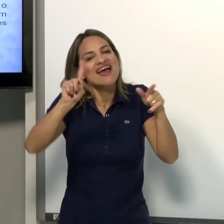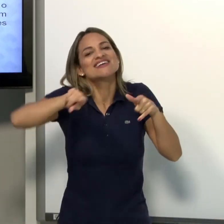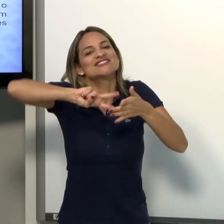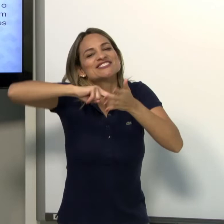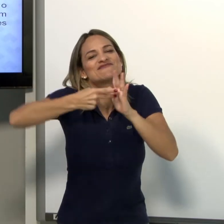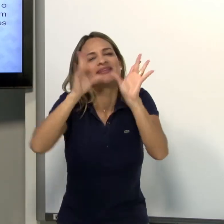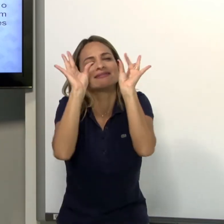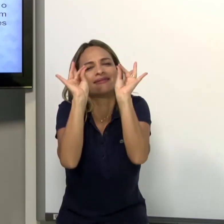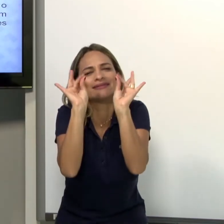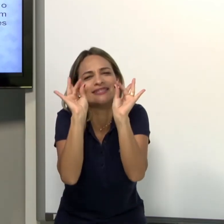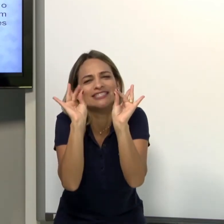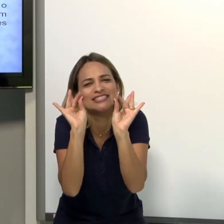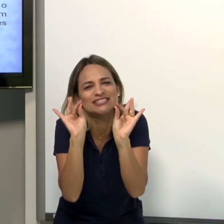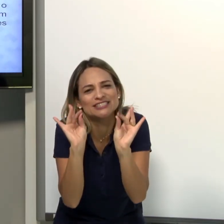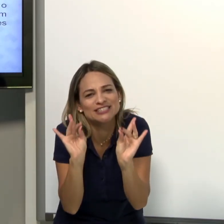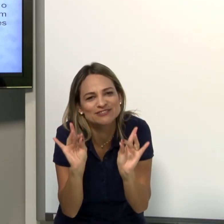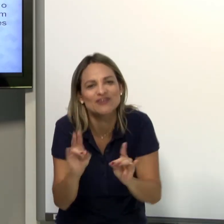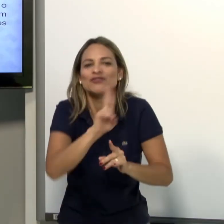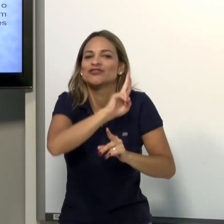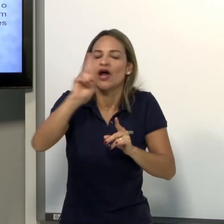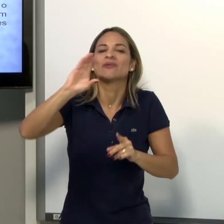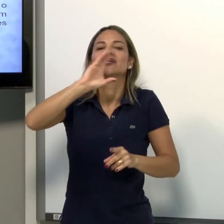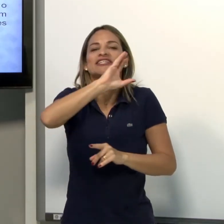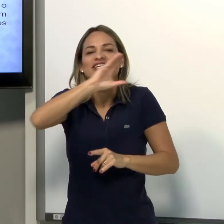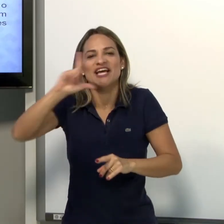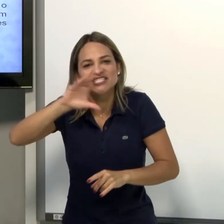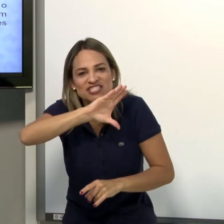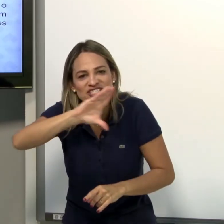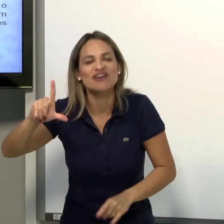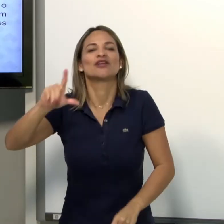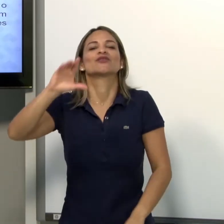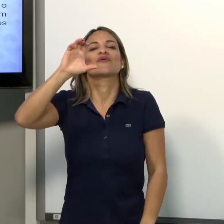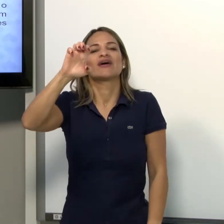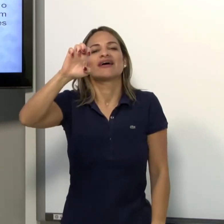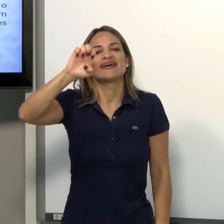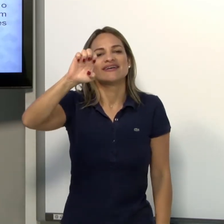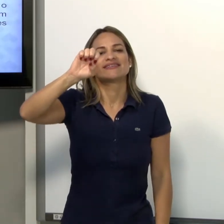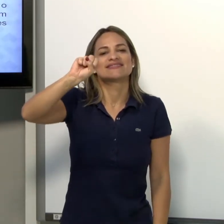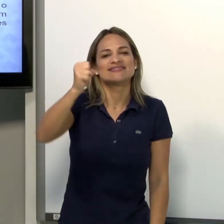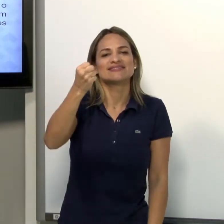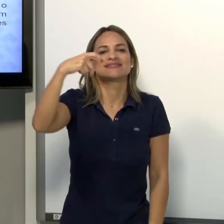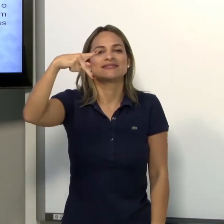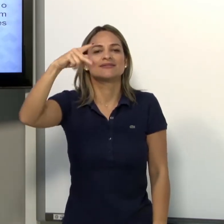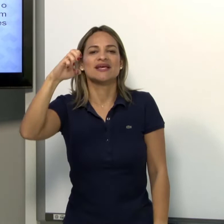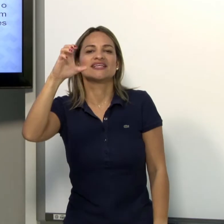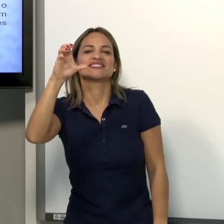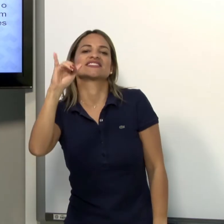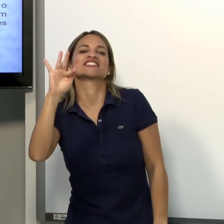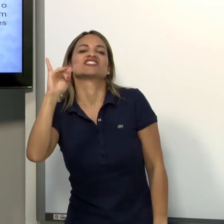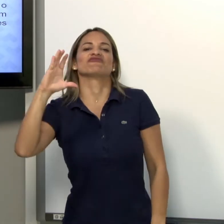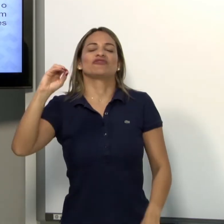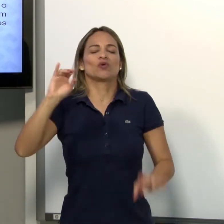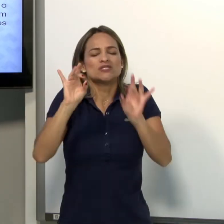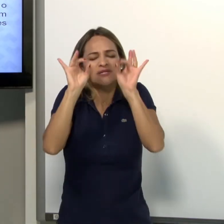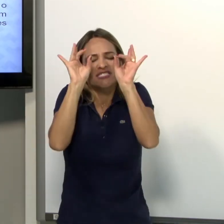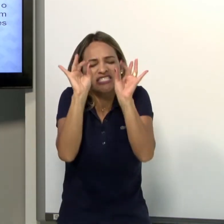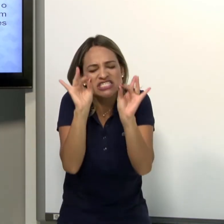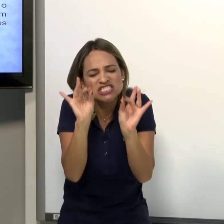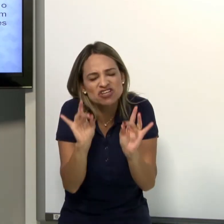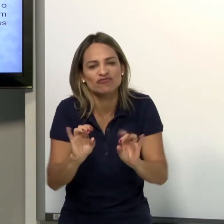que eu não quero detalhes, que não tem detalhes. Então, os classificadores específicos são para